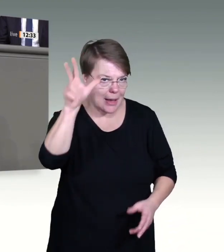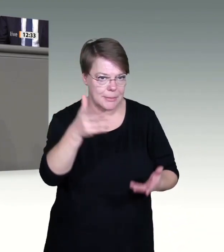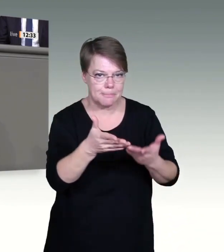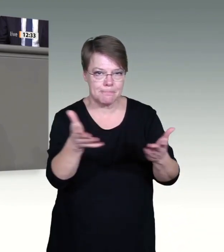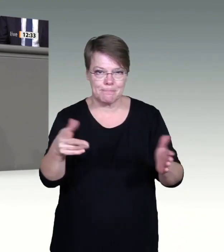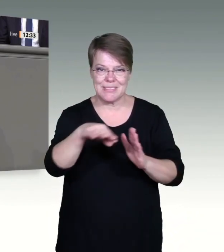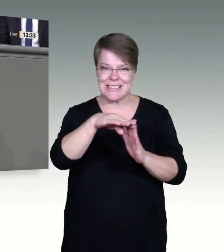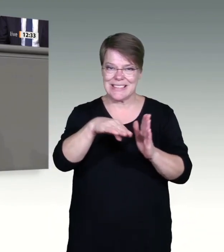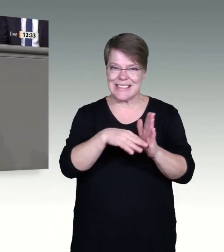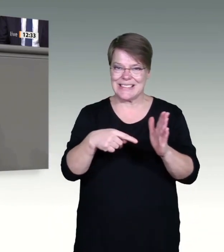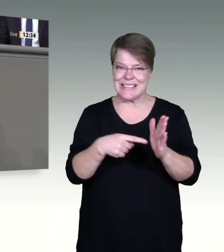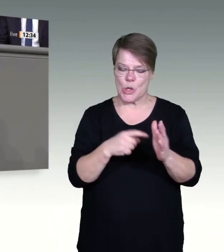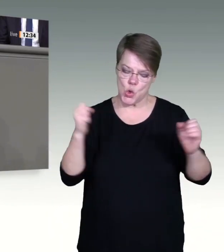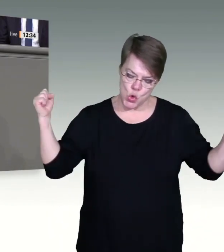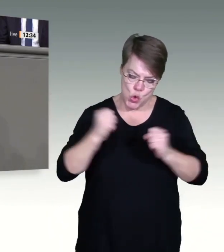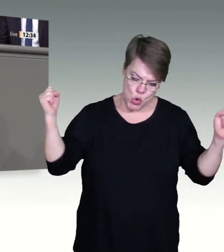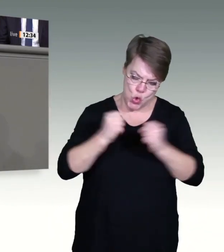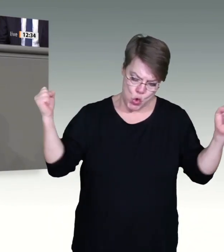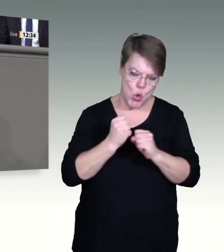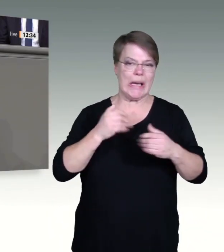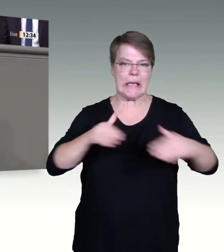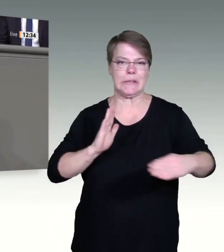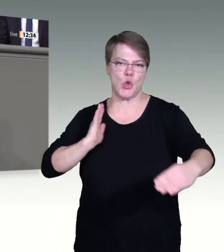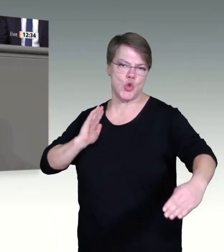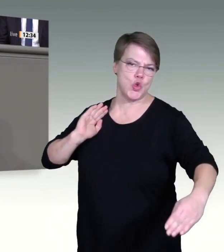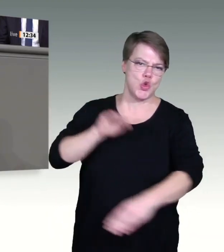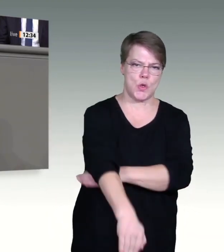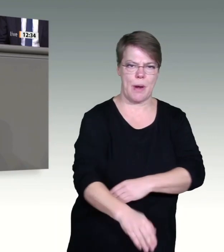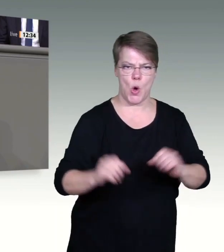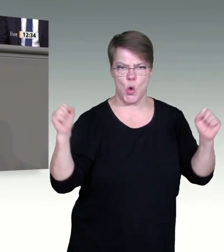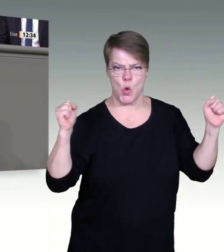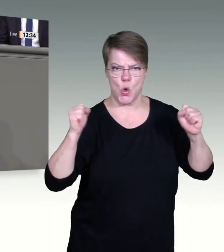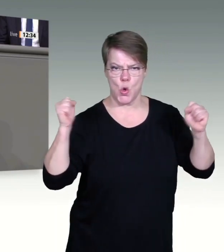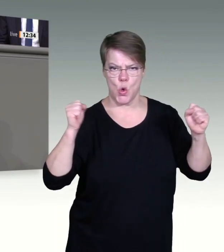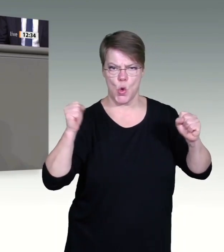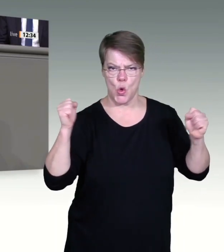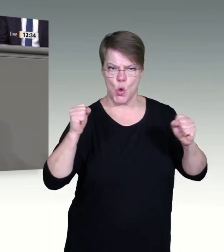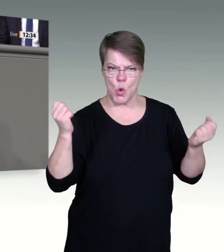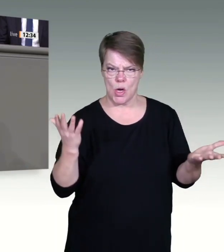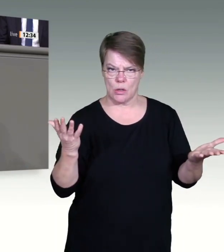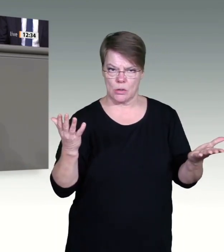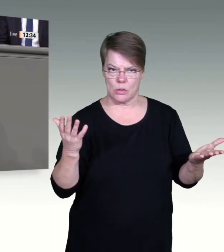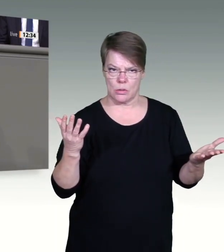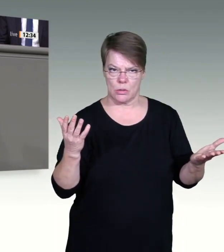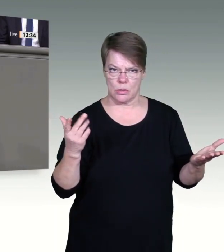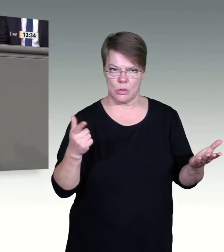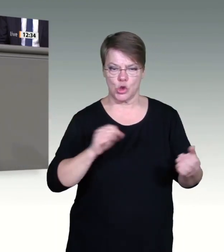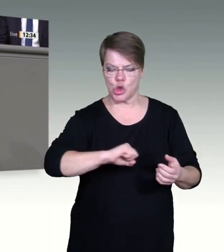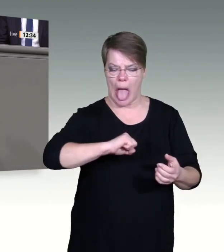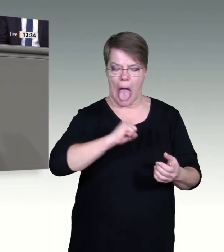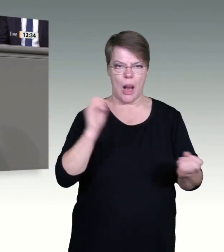Missachtung dieses Parlaments und der Bürger, die es repräsentiert. Sie stellen sich damit in die ungute Tradition der